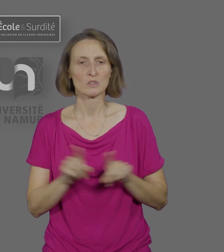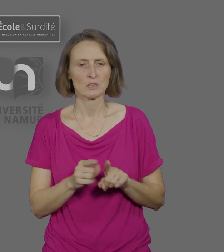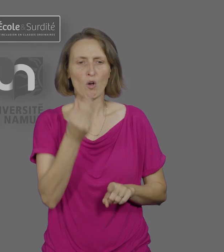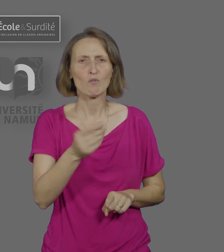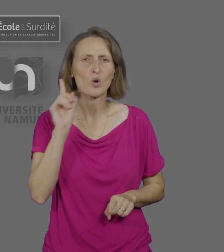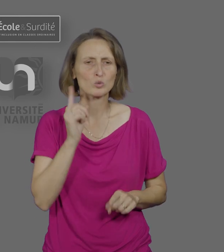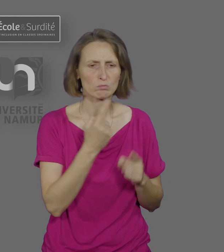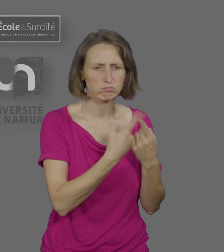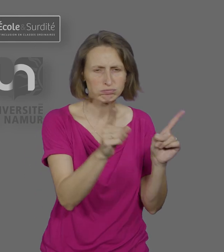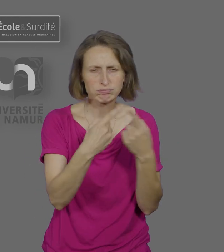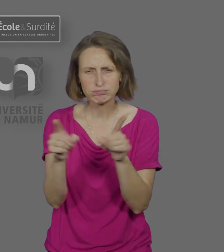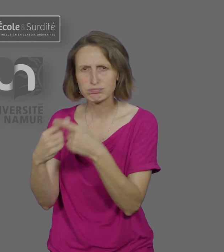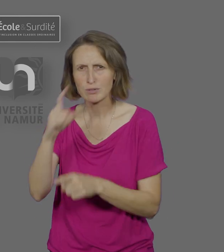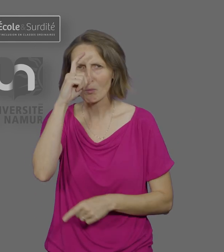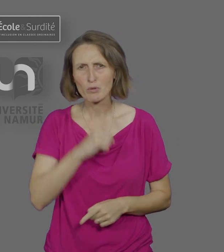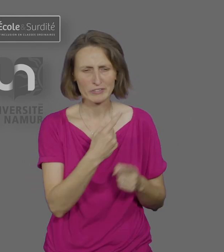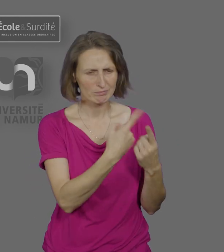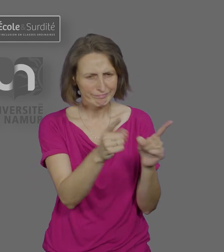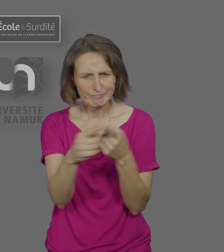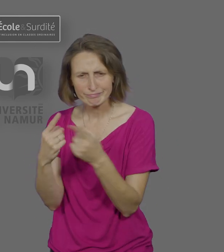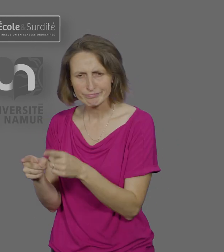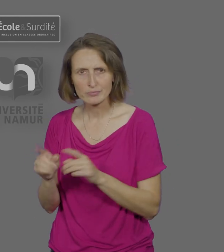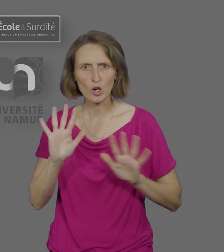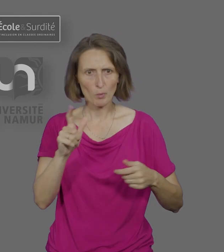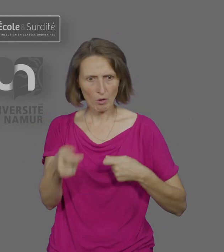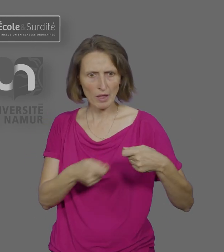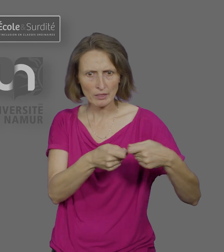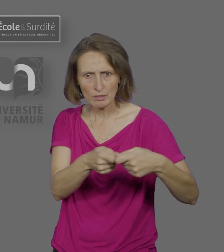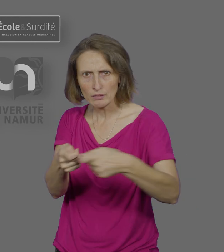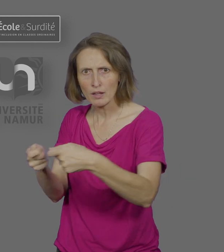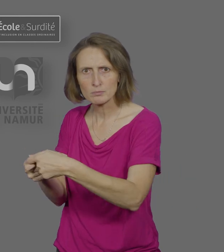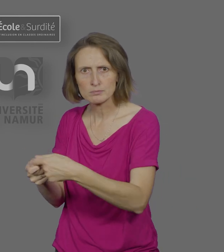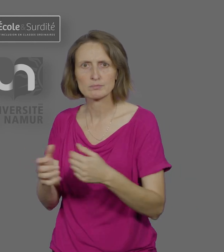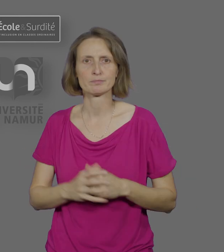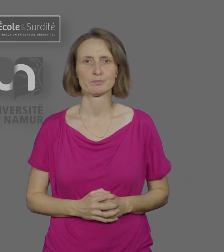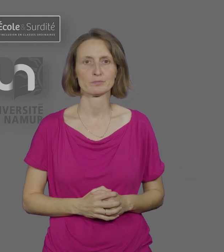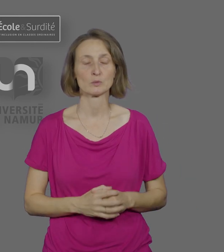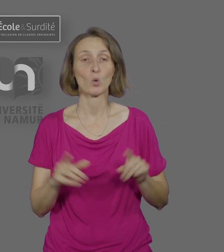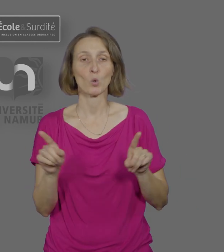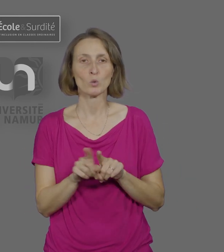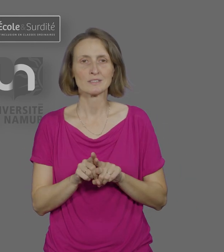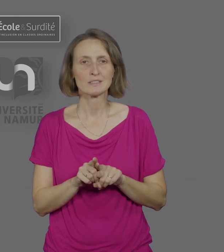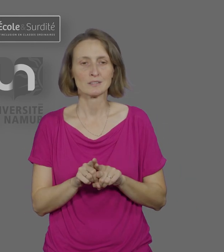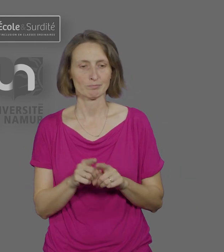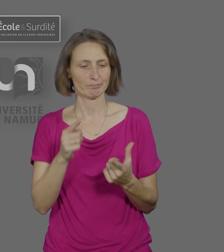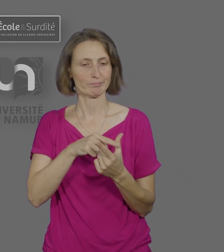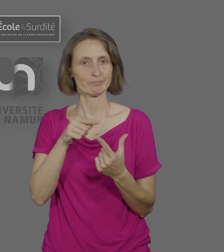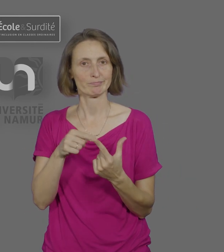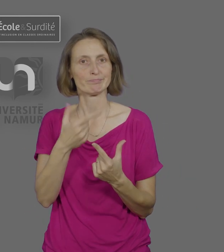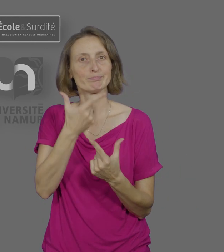diversité des profils d'élèves et de l'alternance des langues dans la classe. Le programme du colloque est disponible